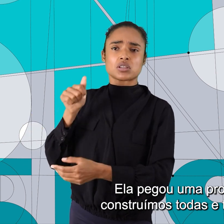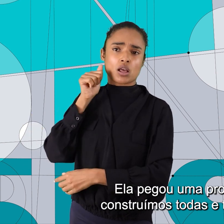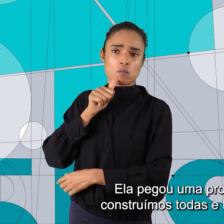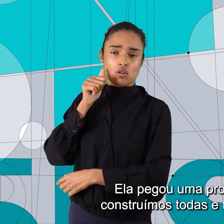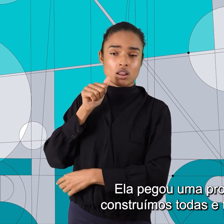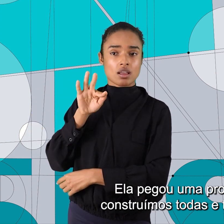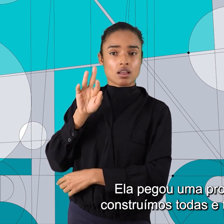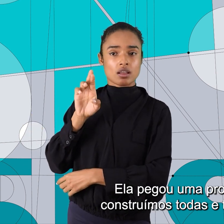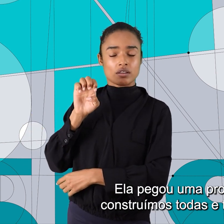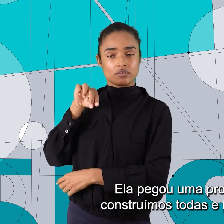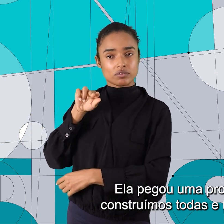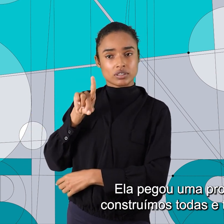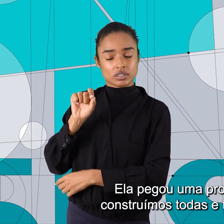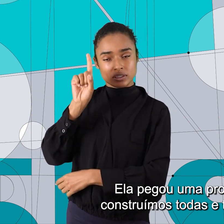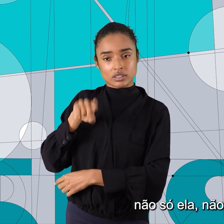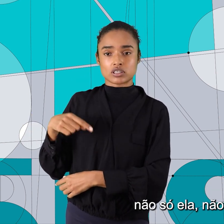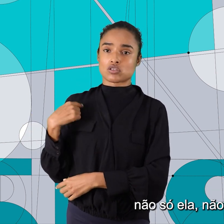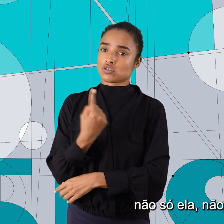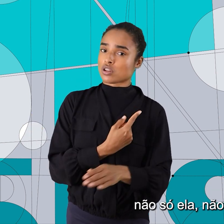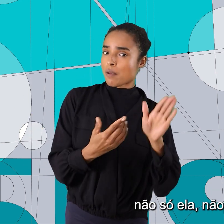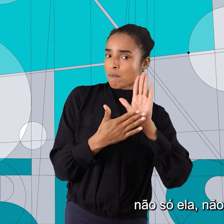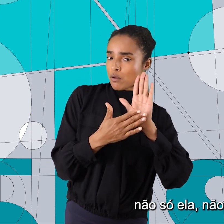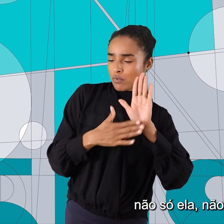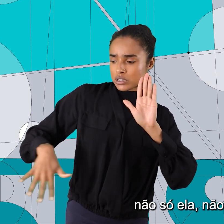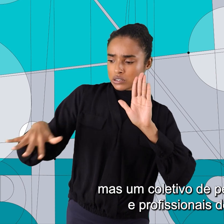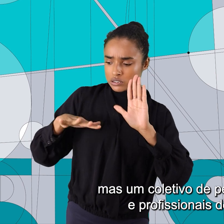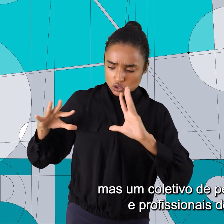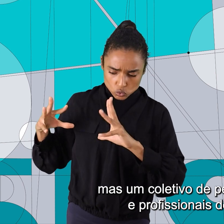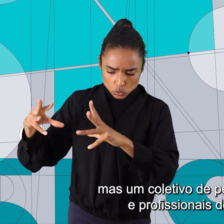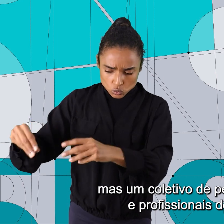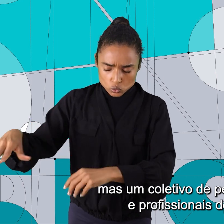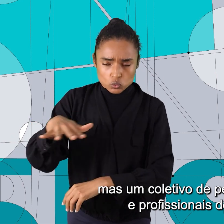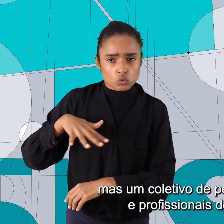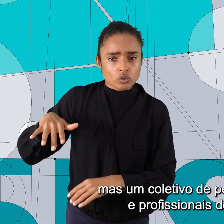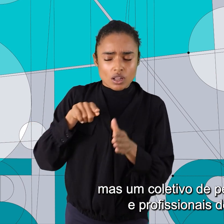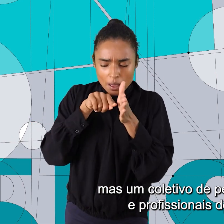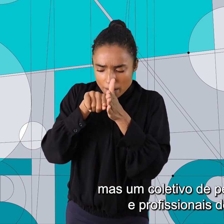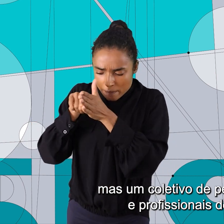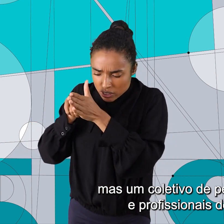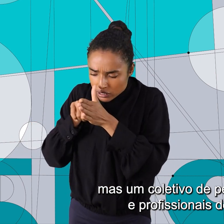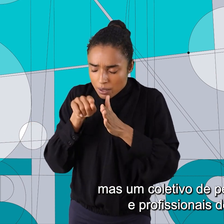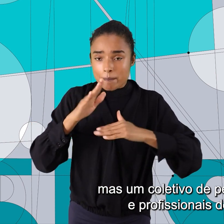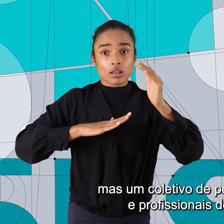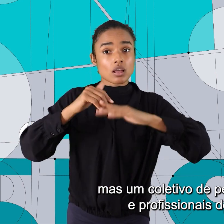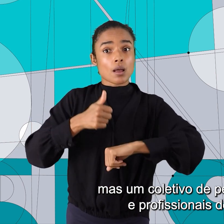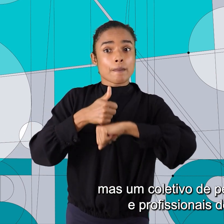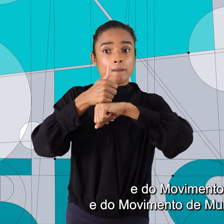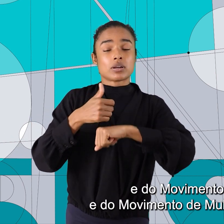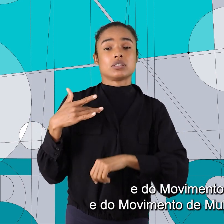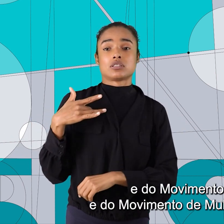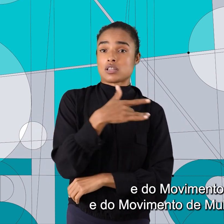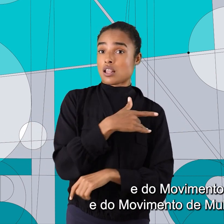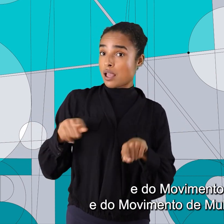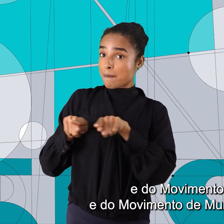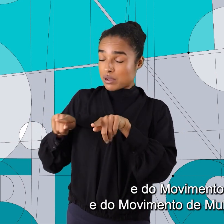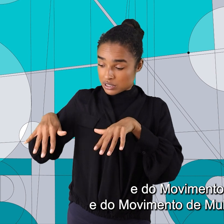Ela pegou uma proposta que construímos todas e todos juntos, não só ela, não só eu, mas um coletivo de pesquisadores e profissionais de saúde e